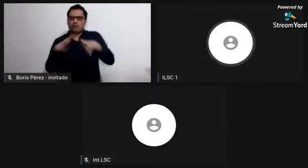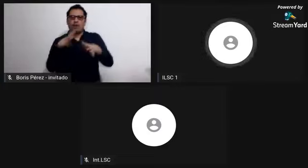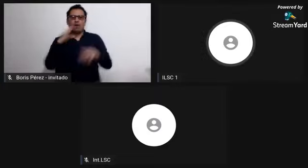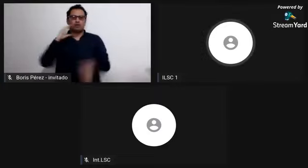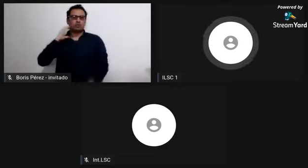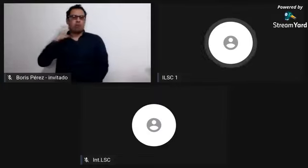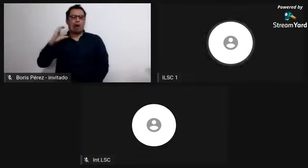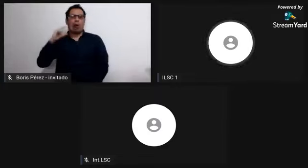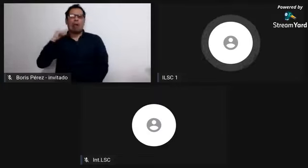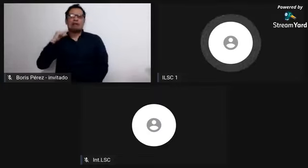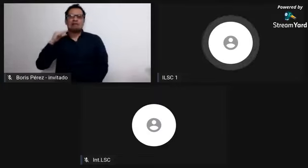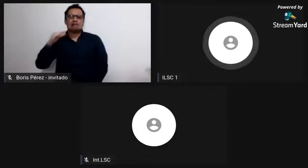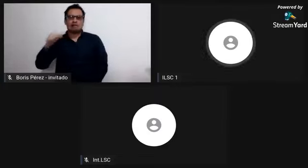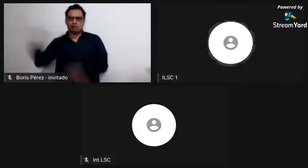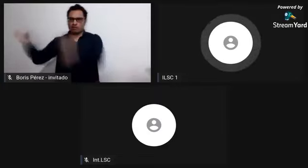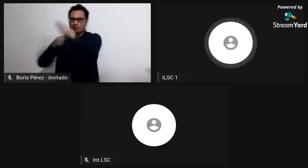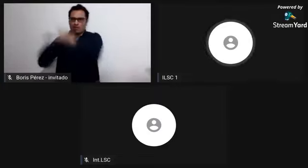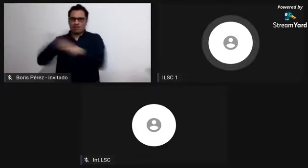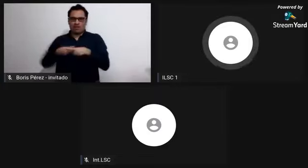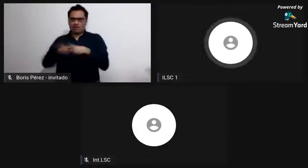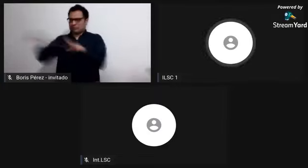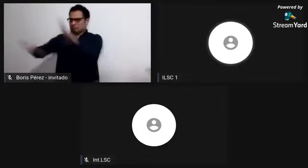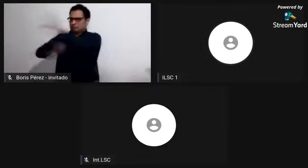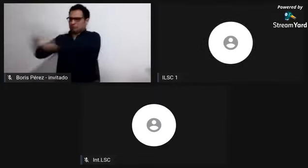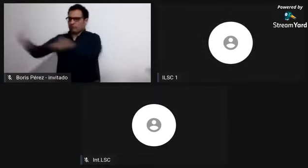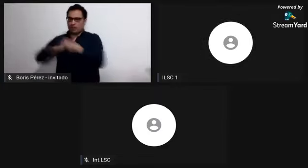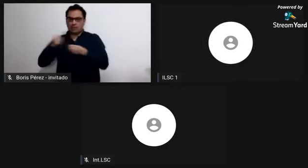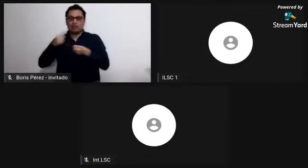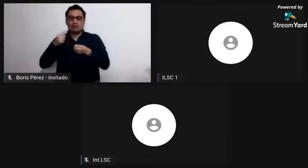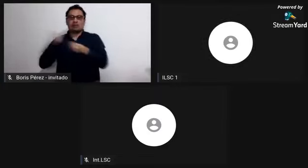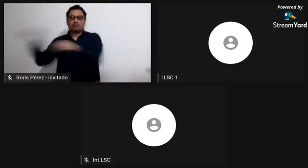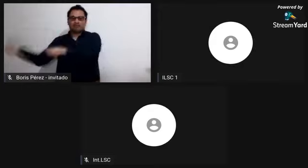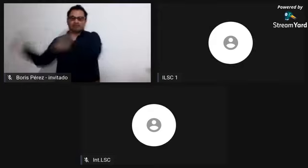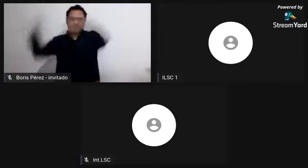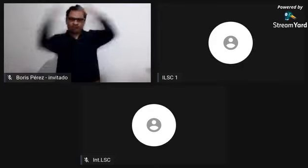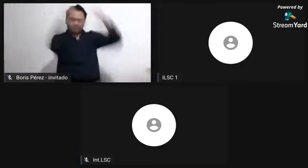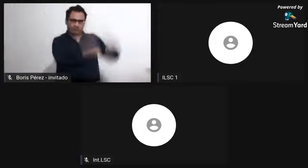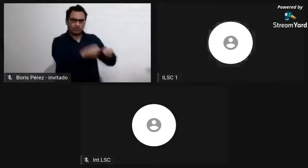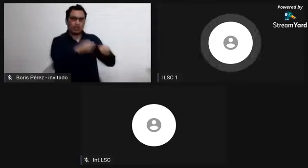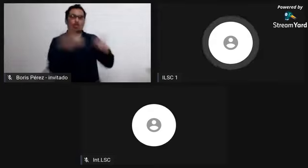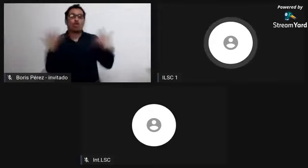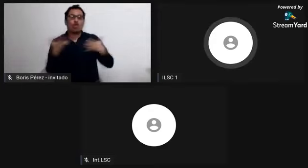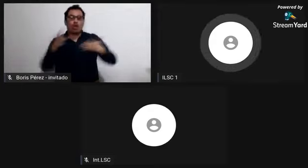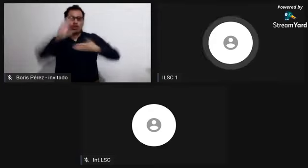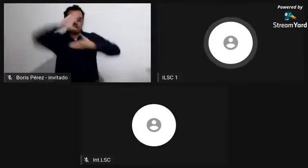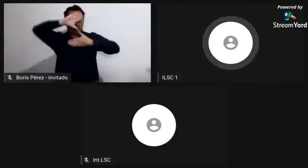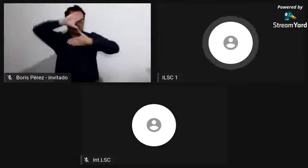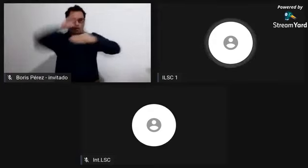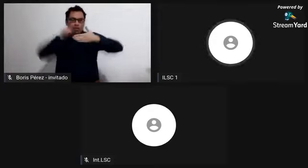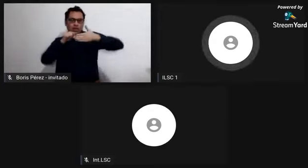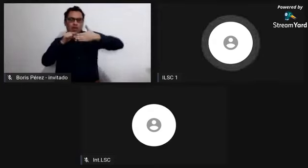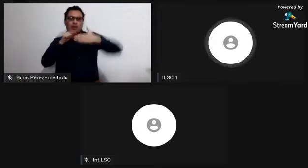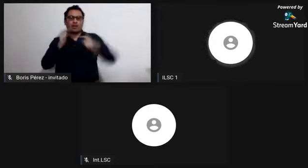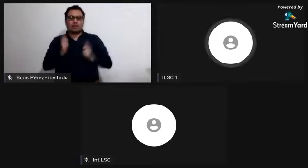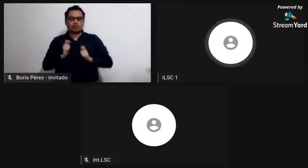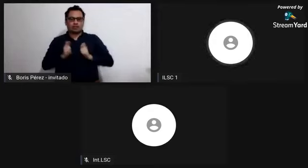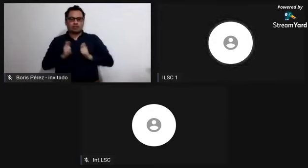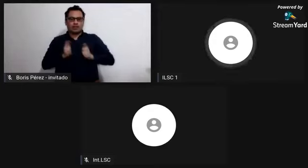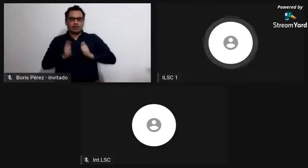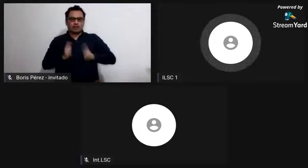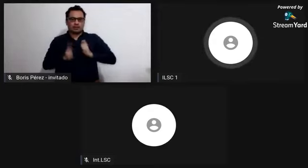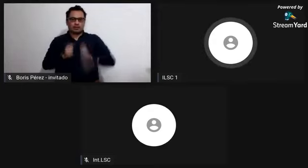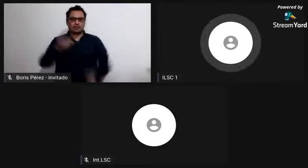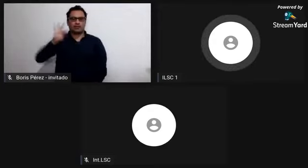el ingreso de estas personas y algunos de ellos eran tomados y